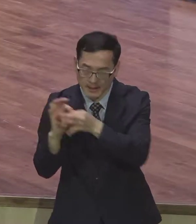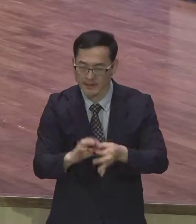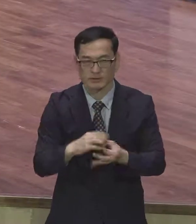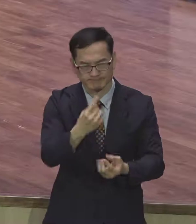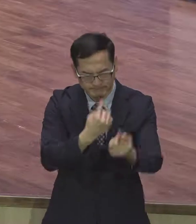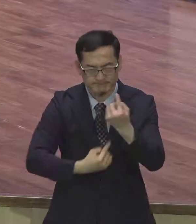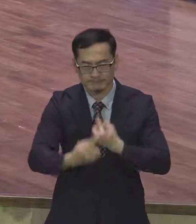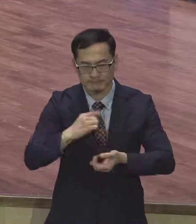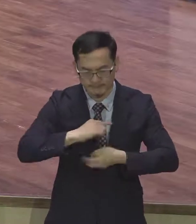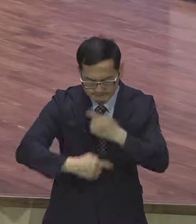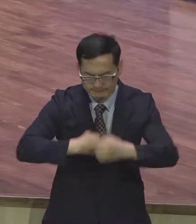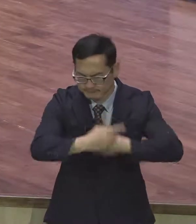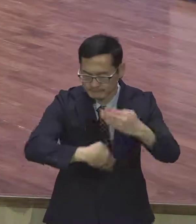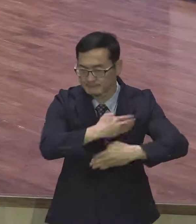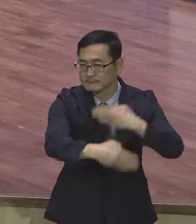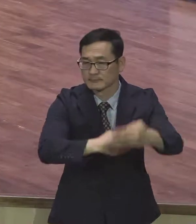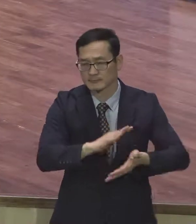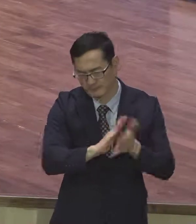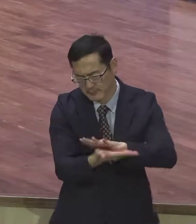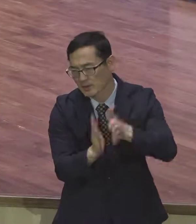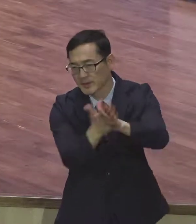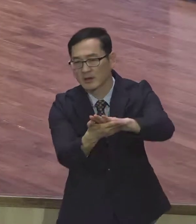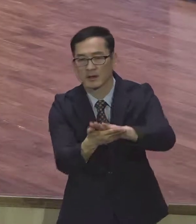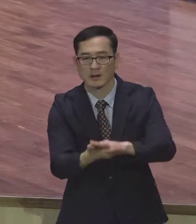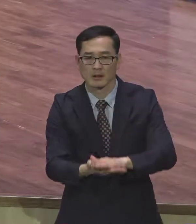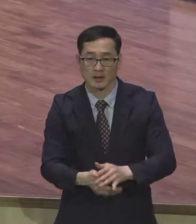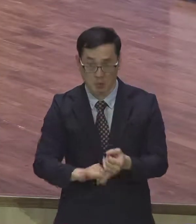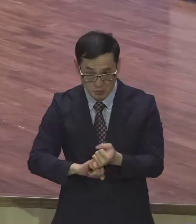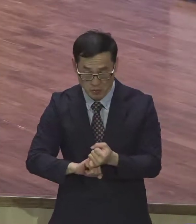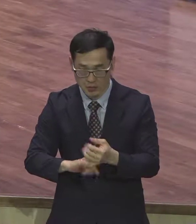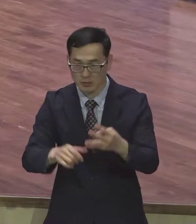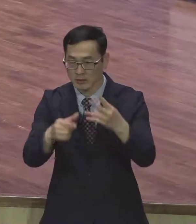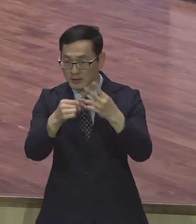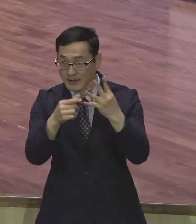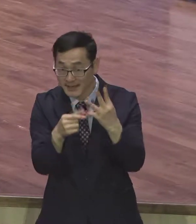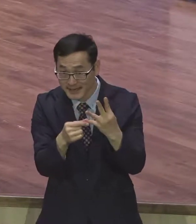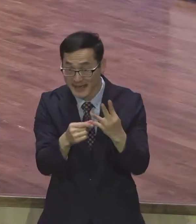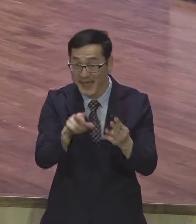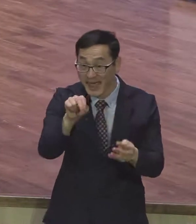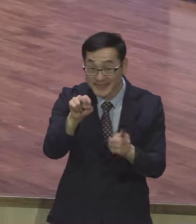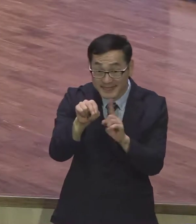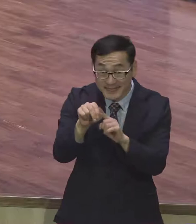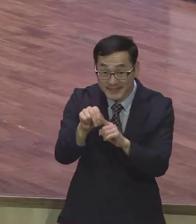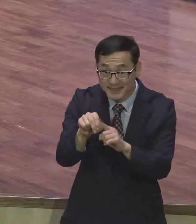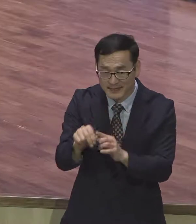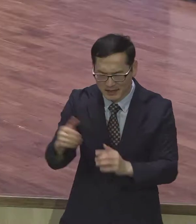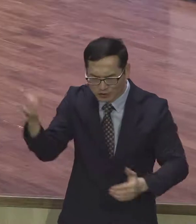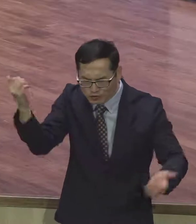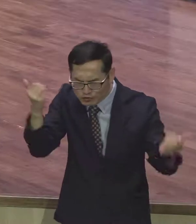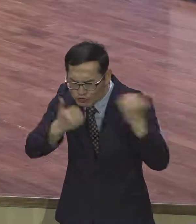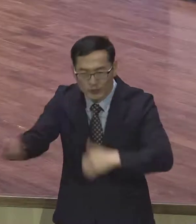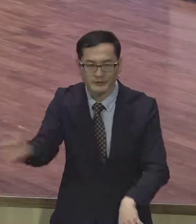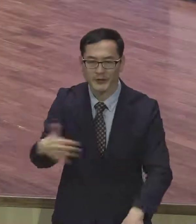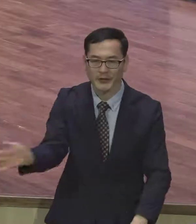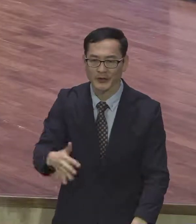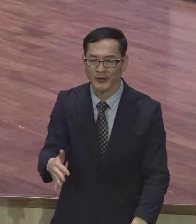치유 자 애인이 뭐냐 노바드입니다 우리는 아무도 하지 못하는 일을 하는 사람들이